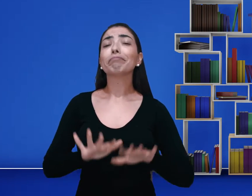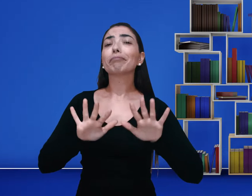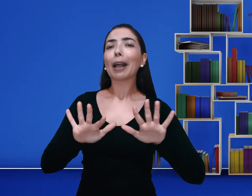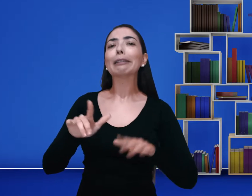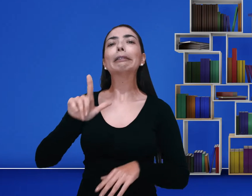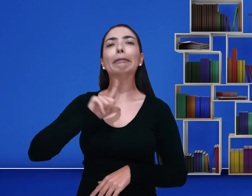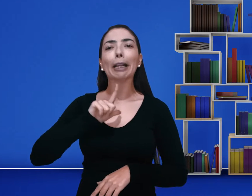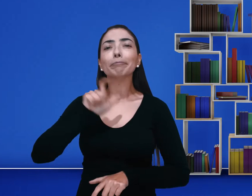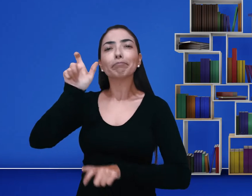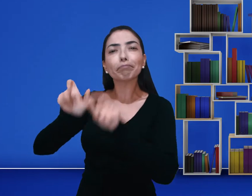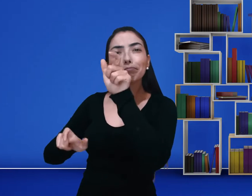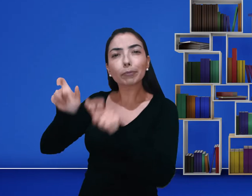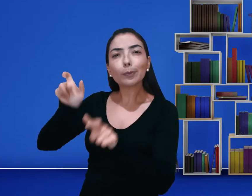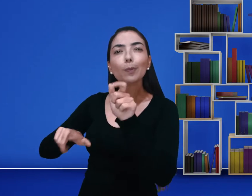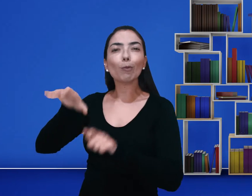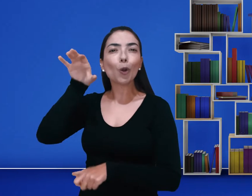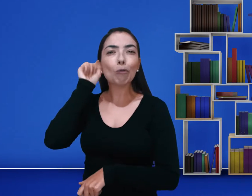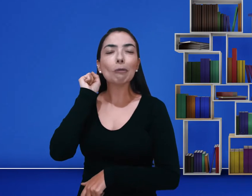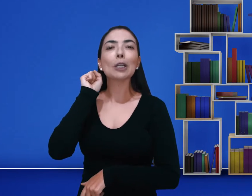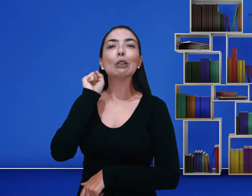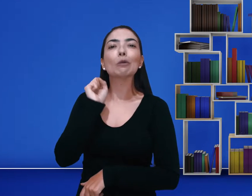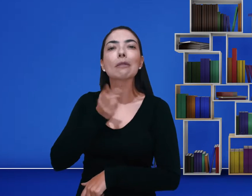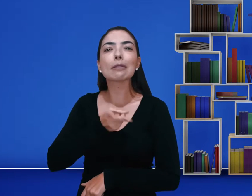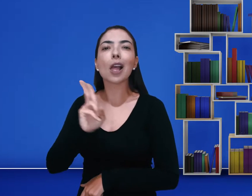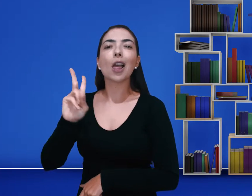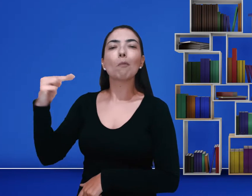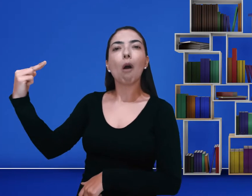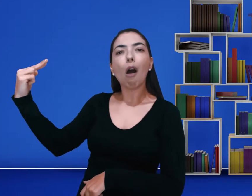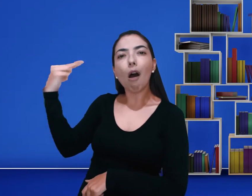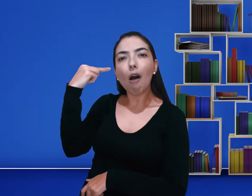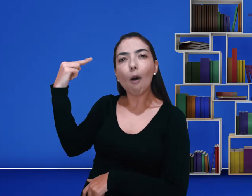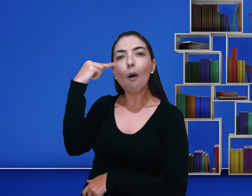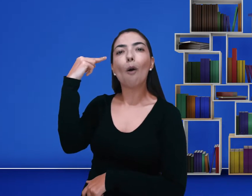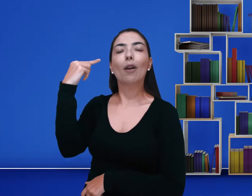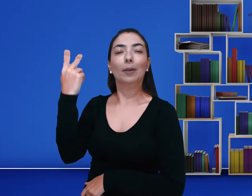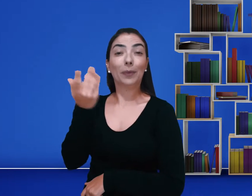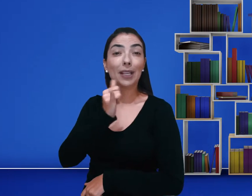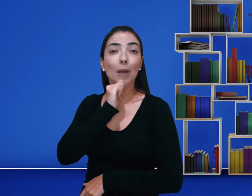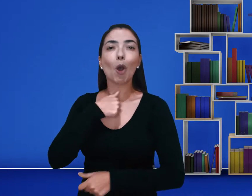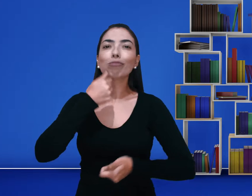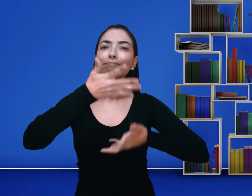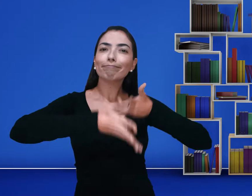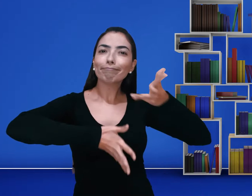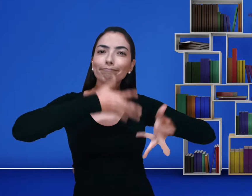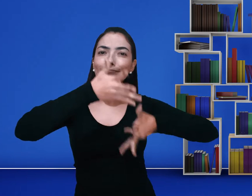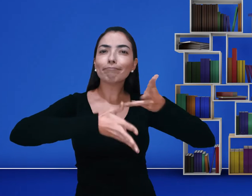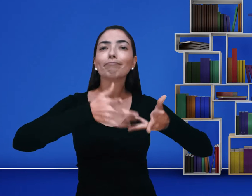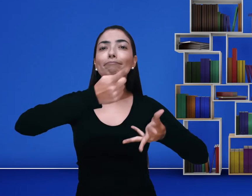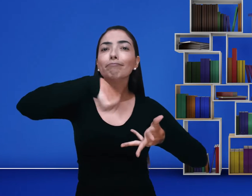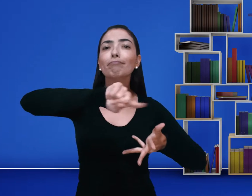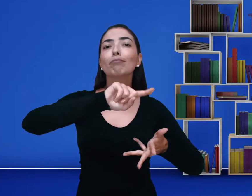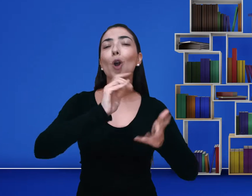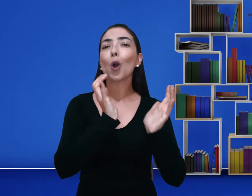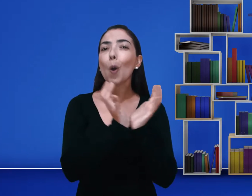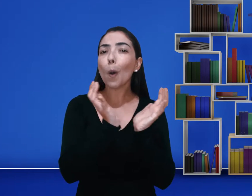Mas eu percebia que alguns ouvintes sempre me olhavam estranho, enquanto eu estava ali